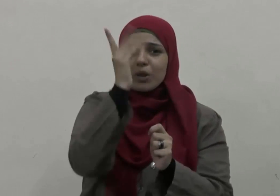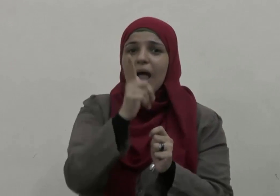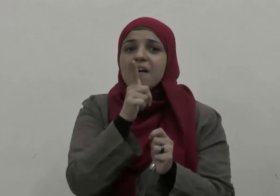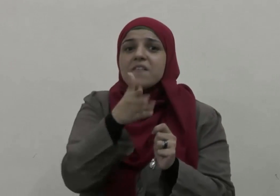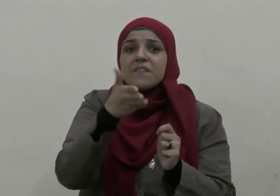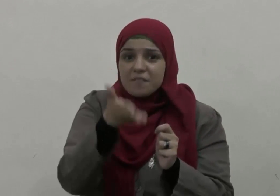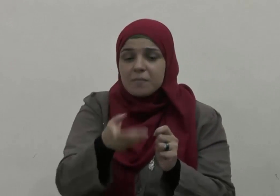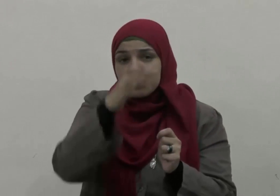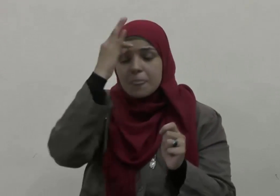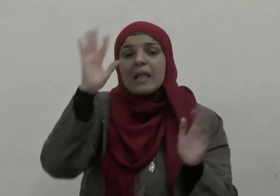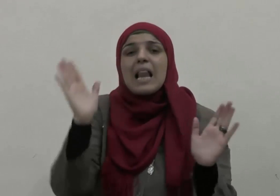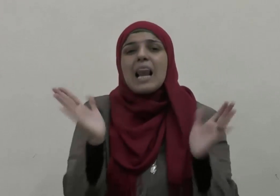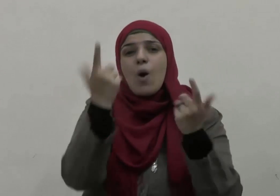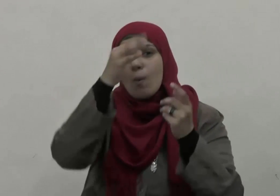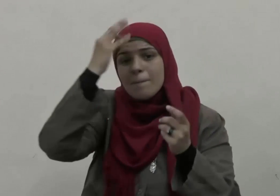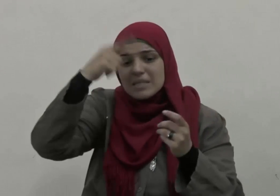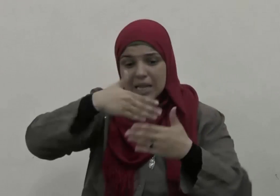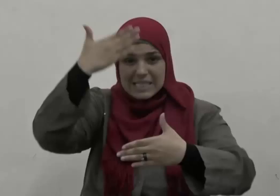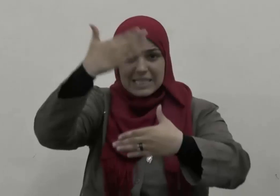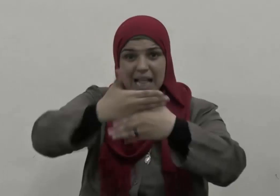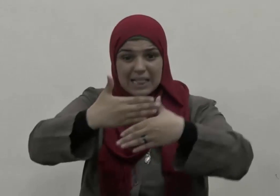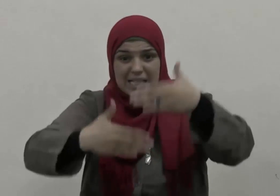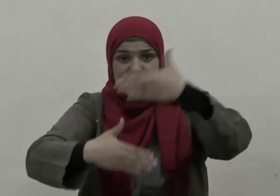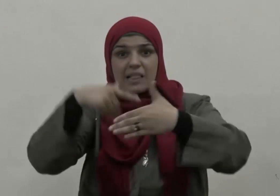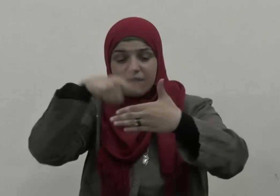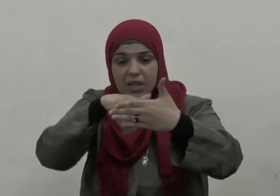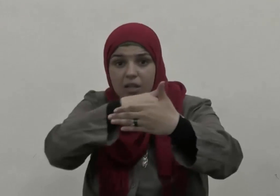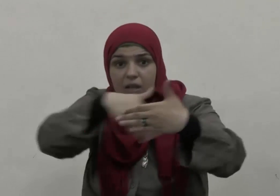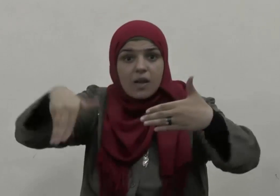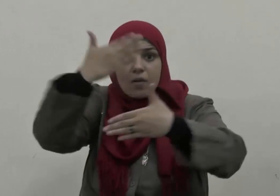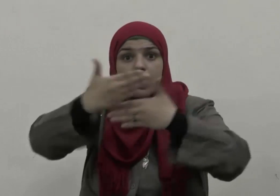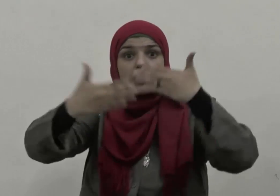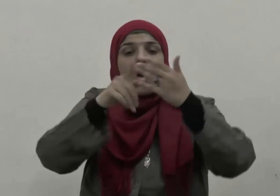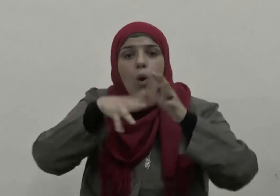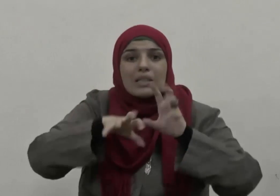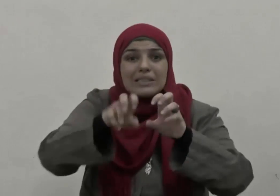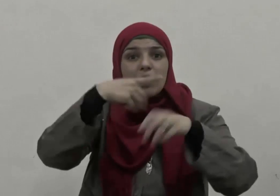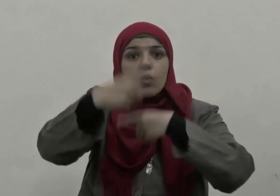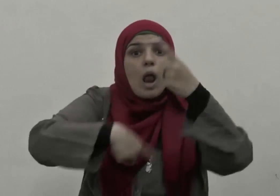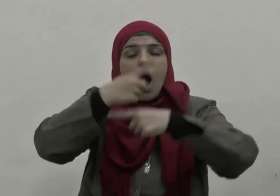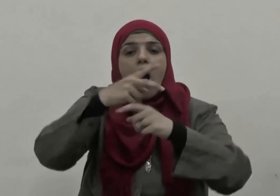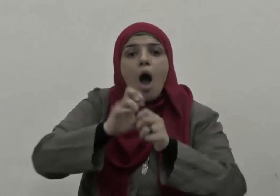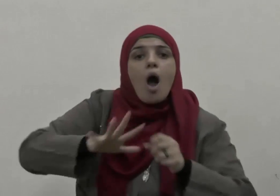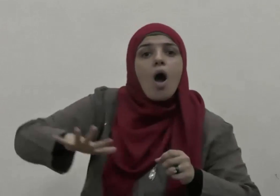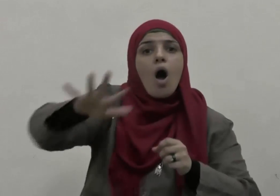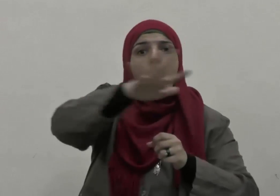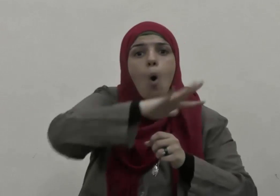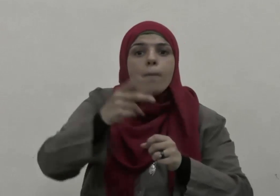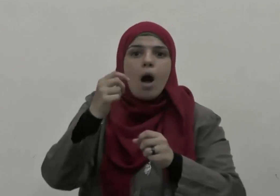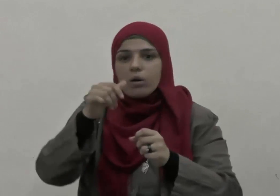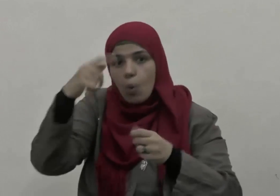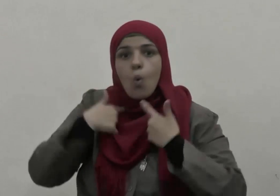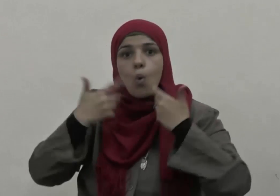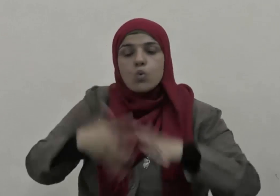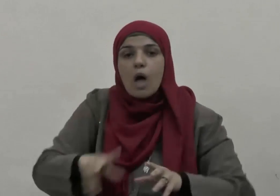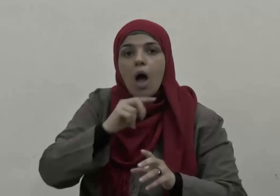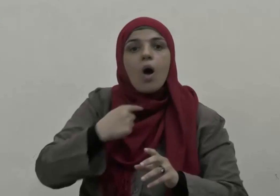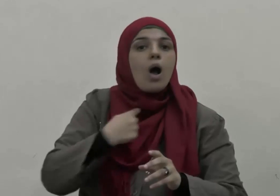حتى إذا بلغ بين السدين وجد من دونهما قوما لا يكادون أفقهون قولا